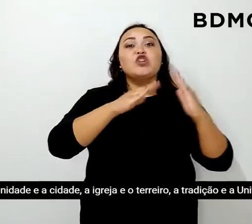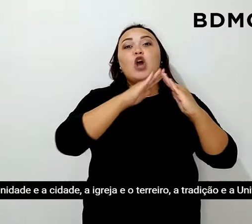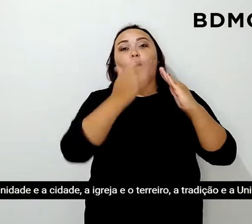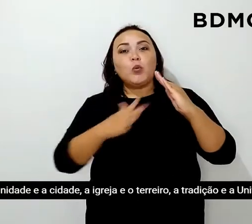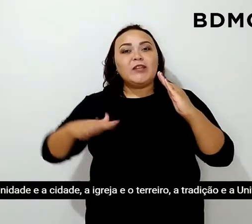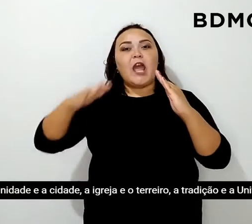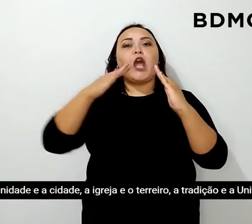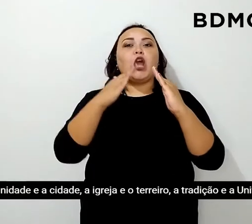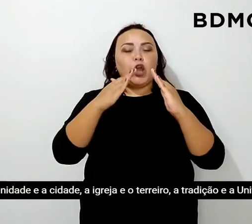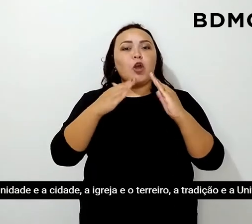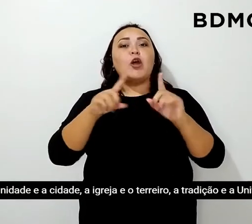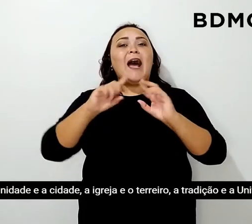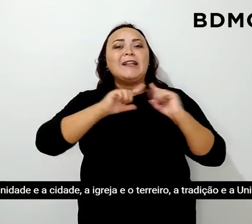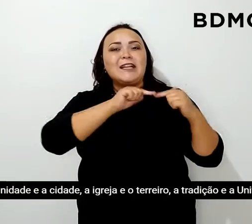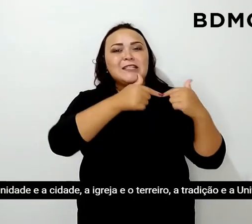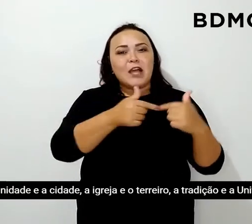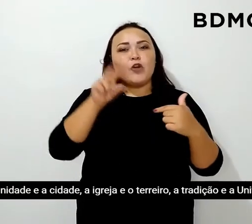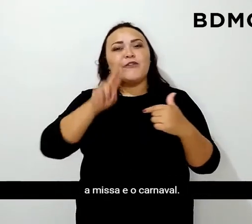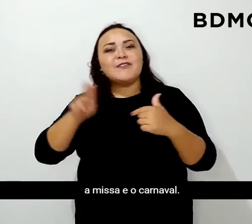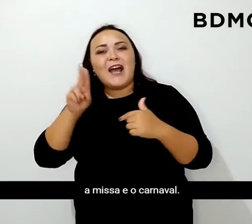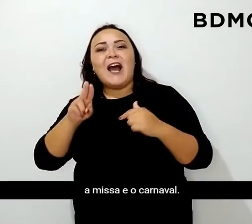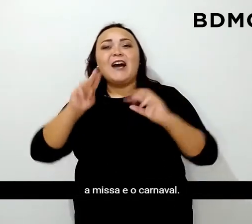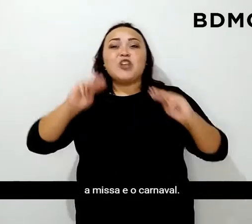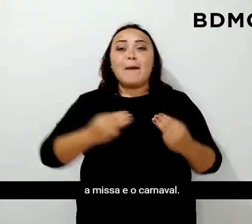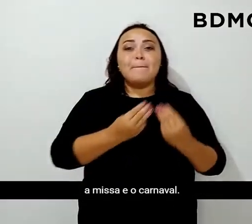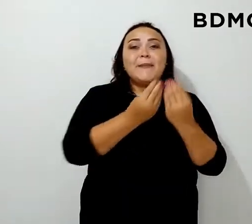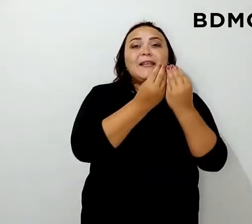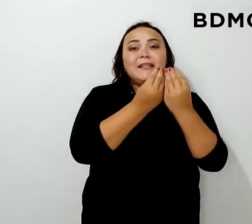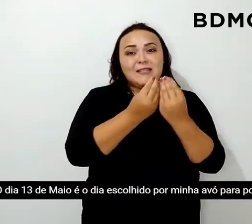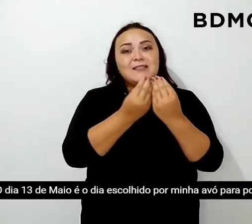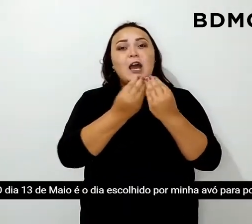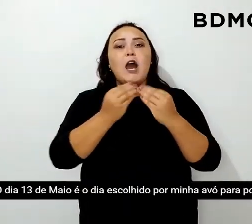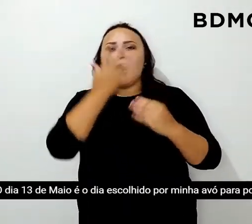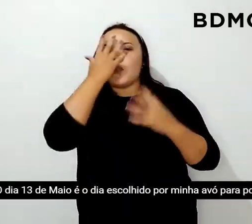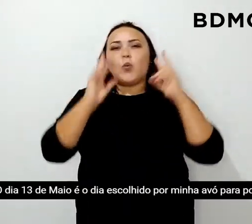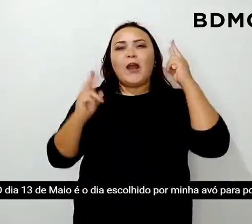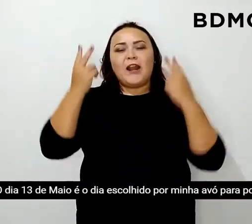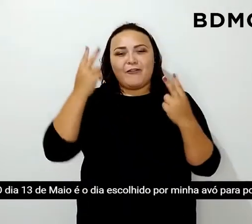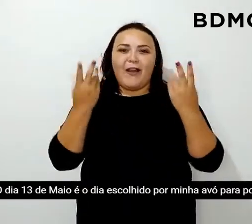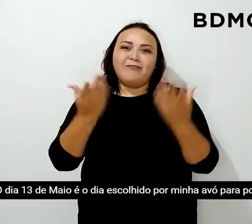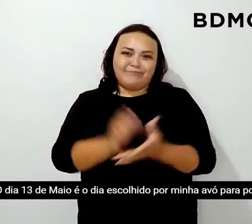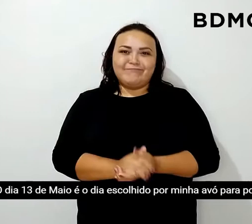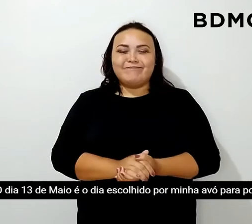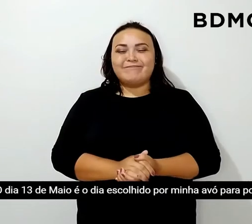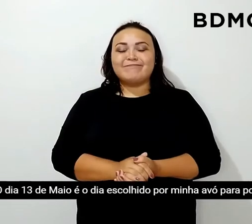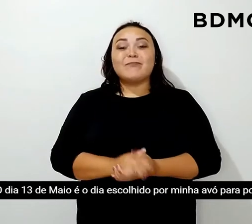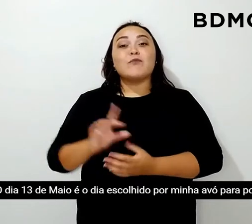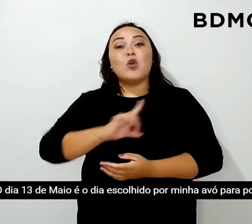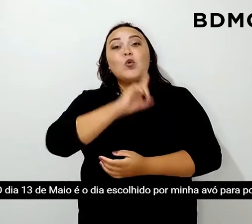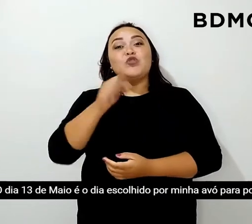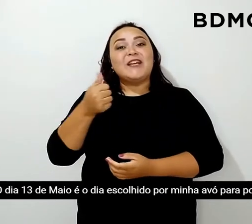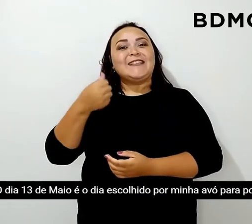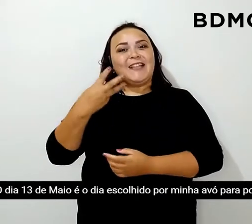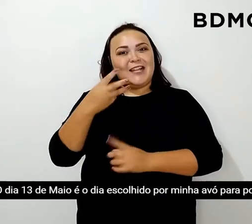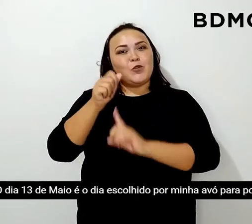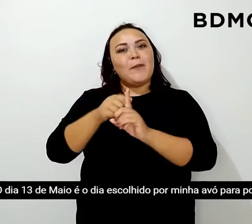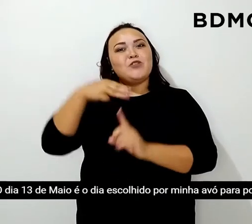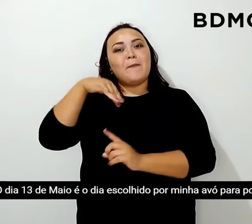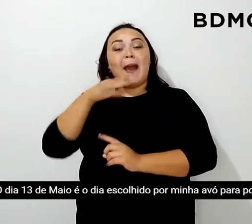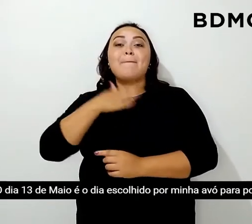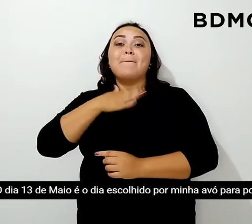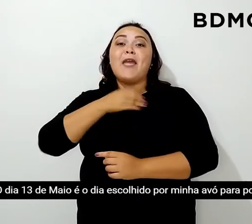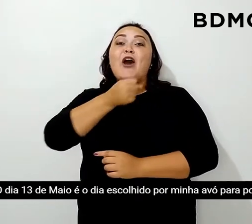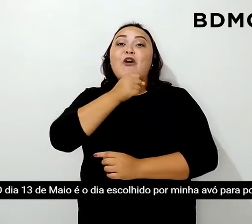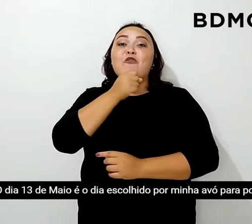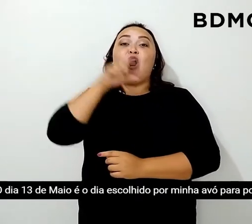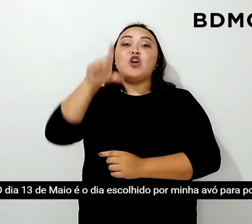terreiro, a tradição e a universidade, a missa e o carnaval? O dia 13 de maio é o dia escolhido